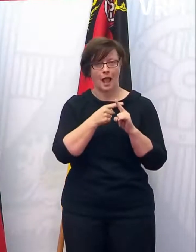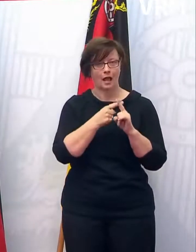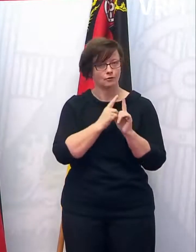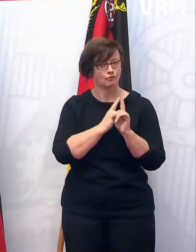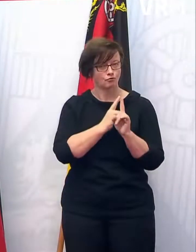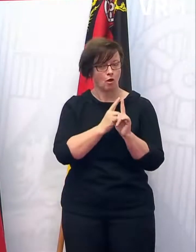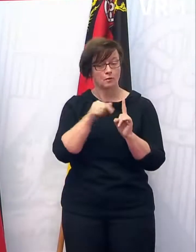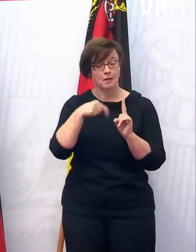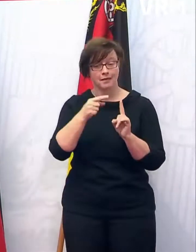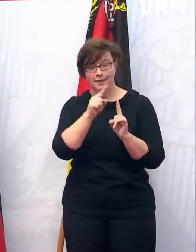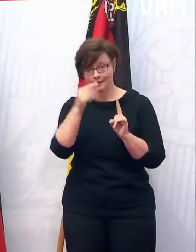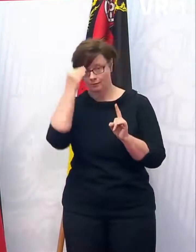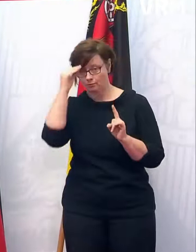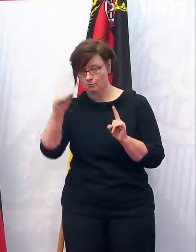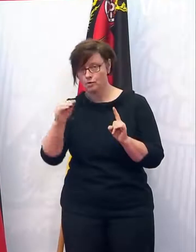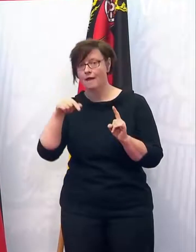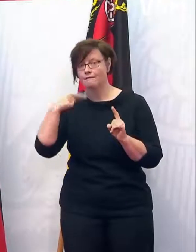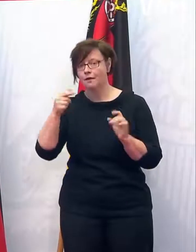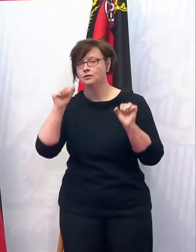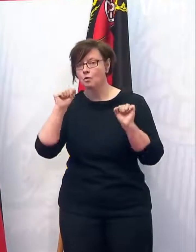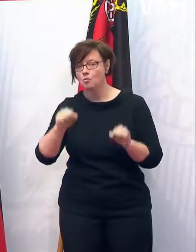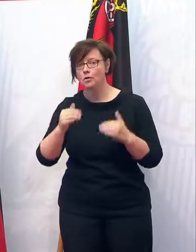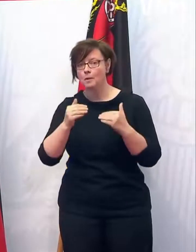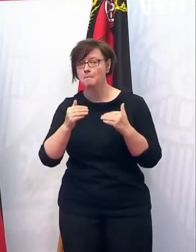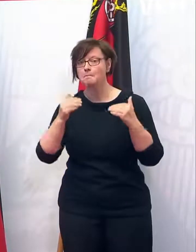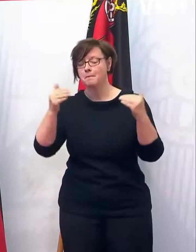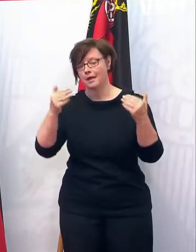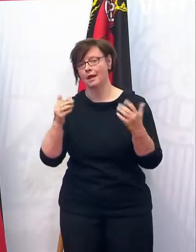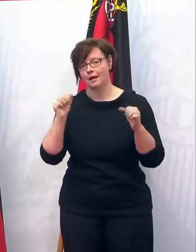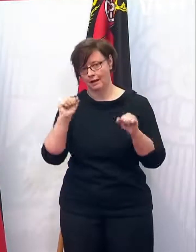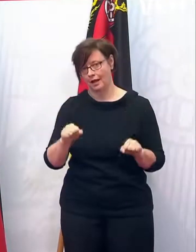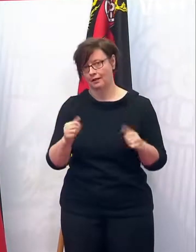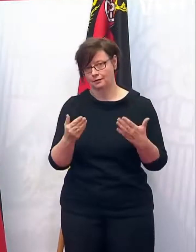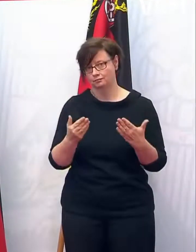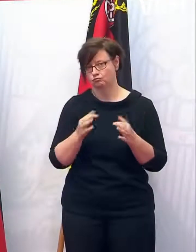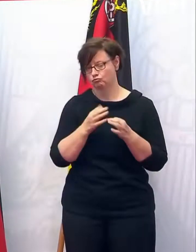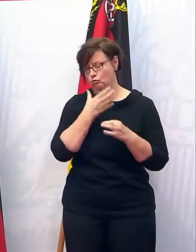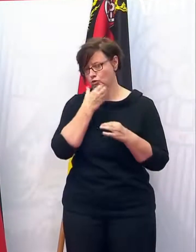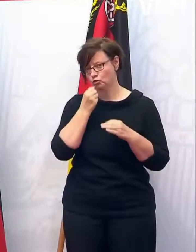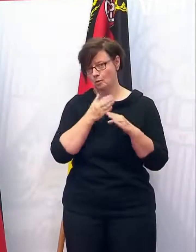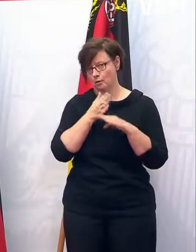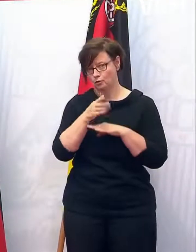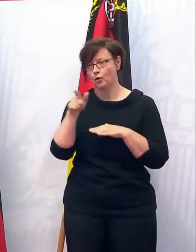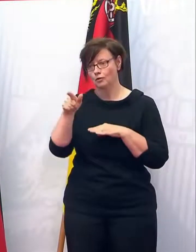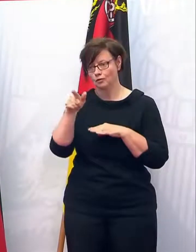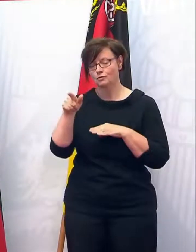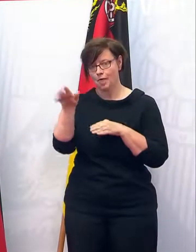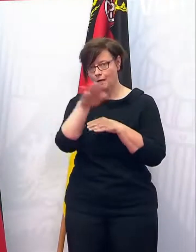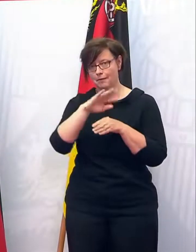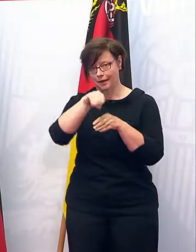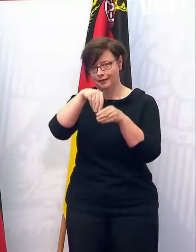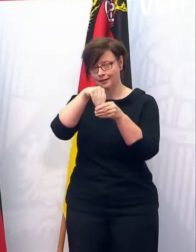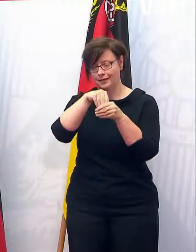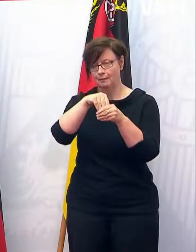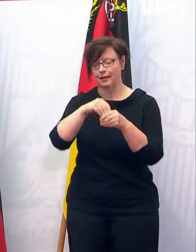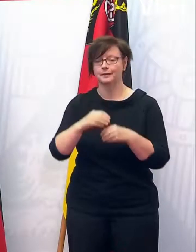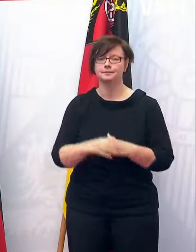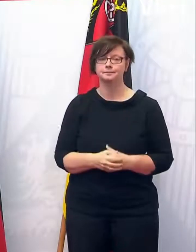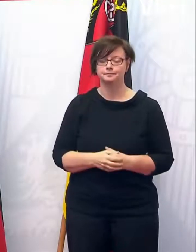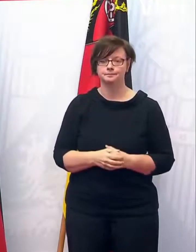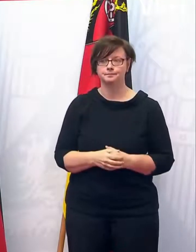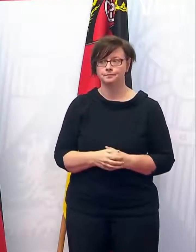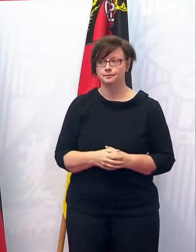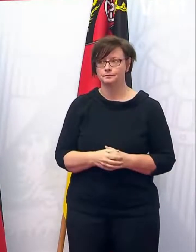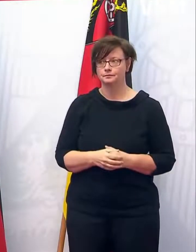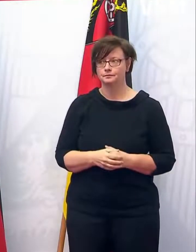sind. Und nächste Woche werden wir verkünden, was aus unserer Sicht möglich ist im Sommer. Und dann wird auch diese Szene ganz sicher auch eine bessere Planungssicherheit